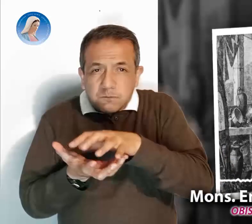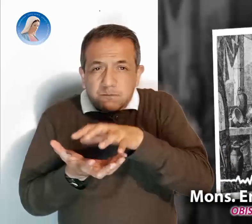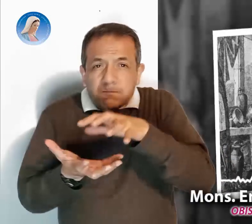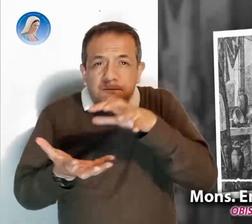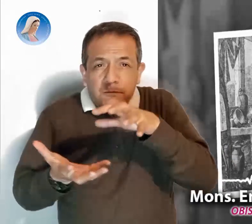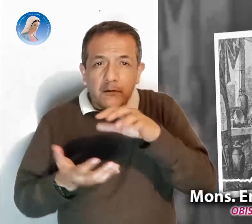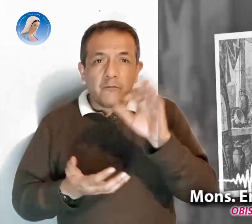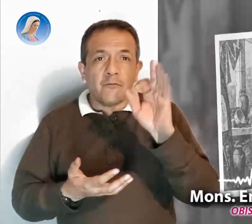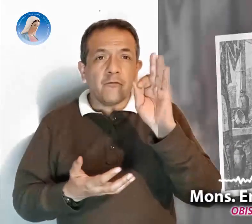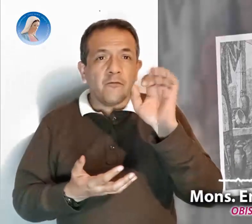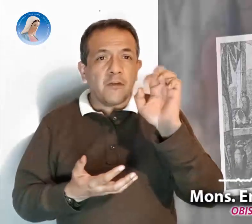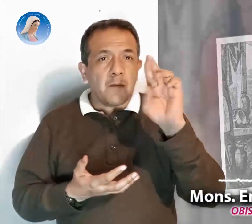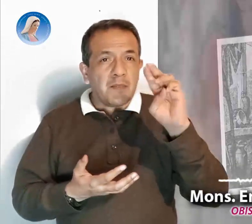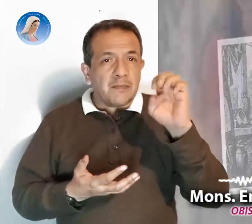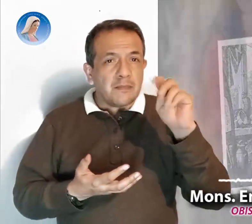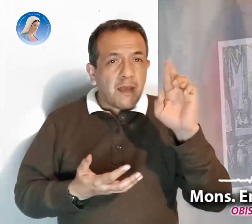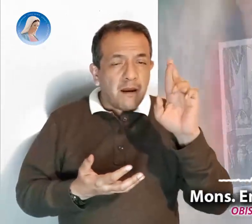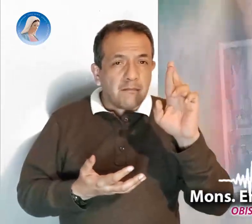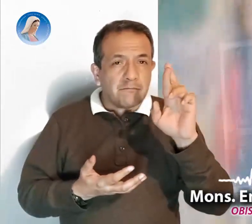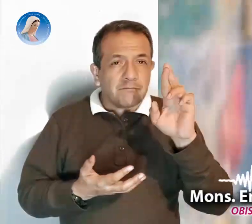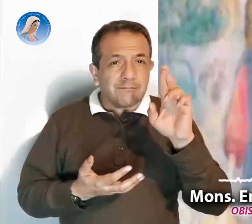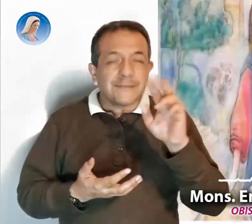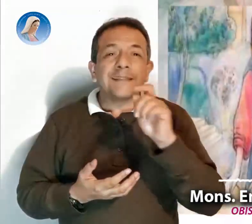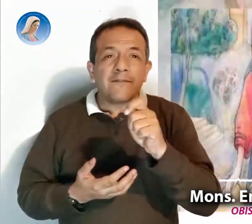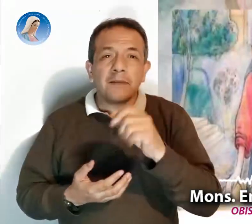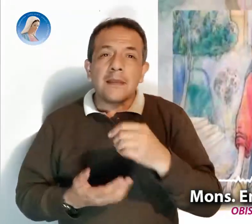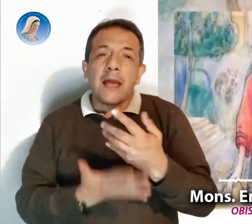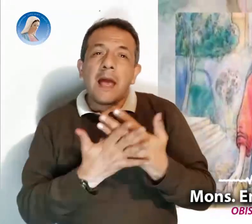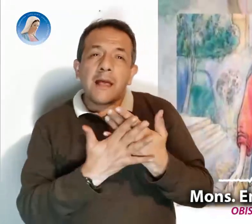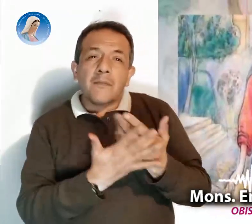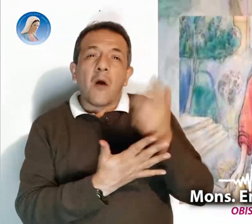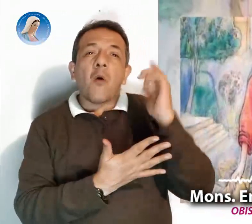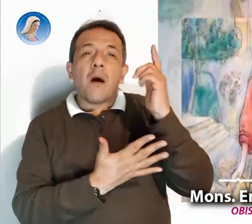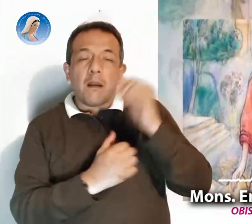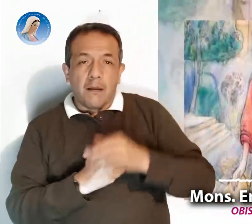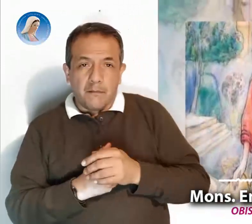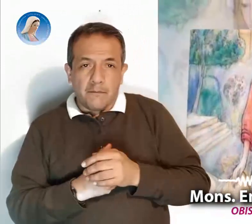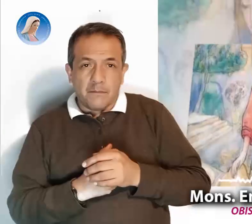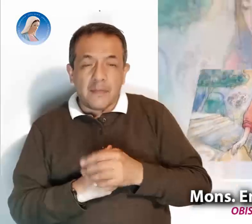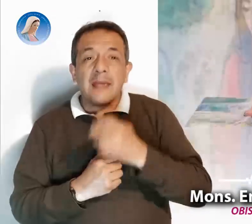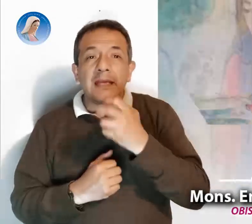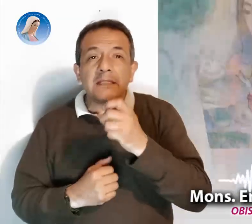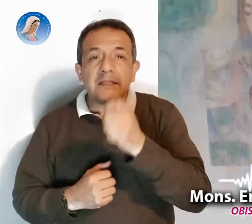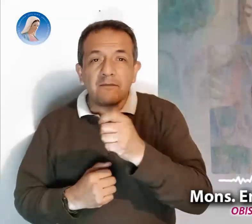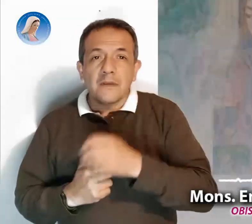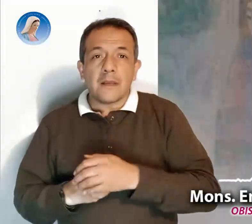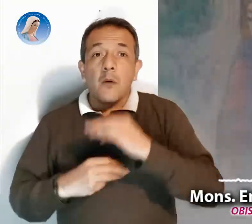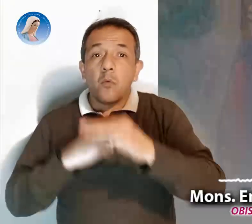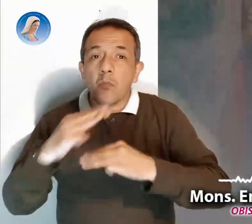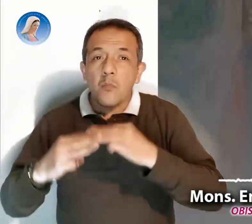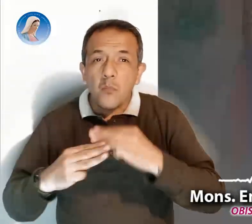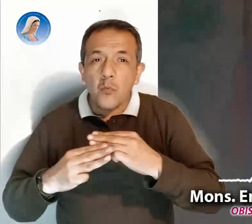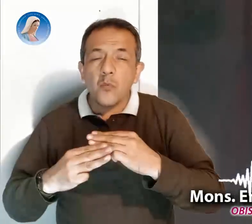Podemos construir un mundo nuevo, diferente, más fraterno,